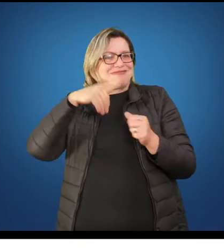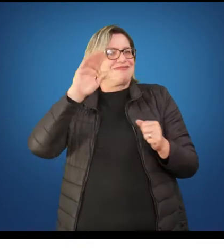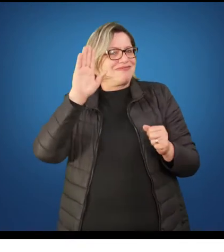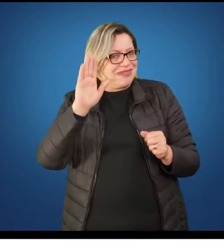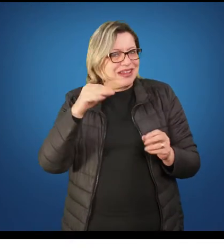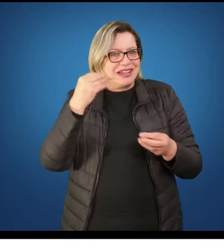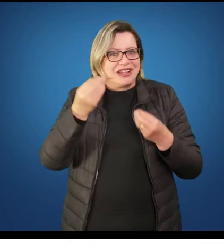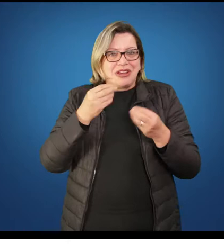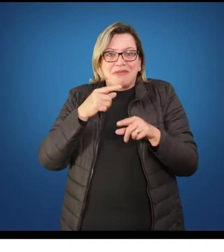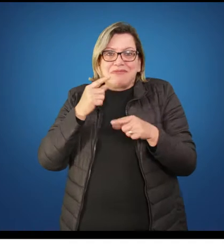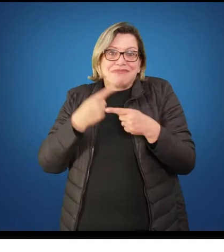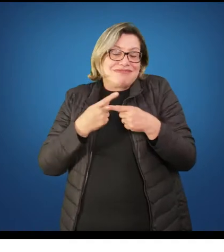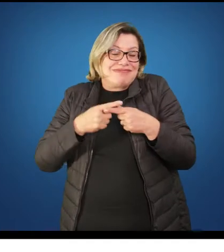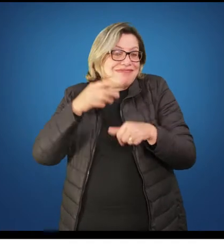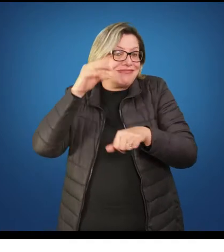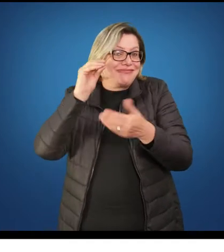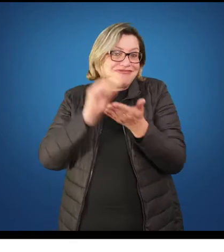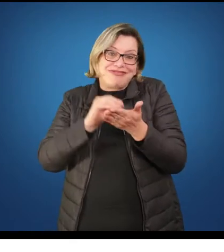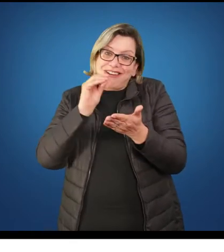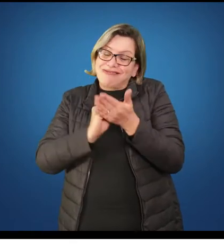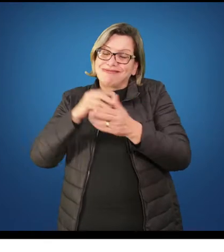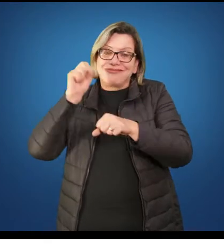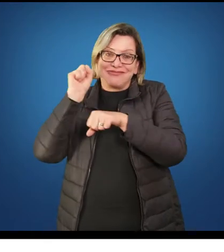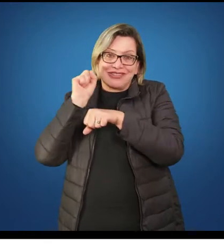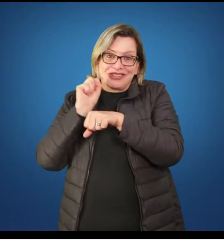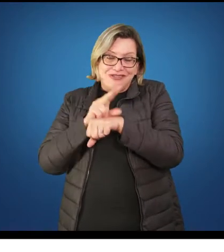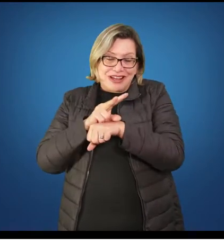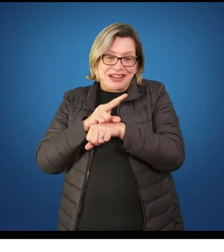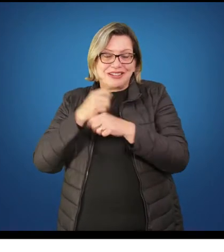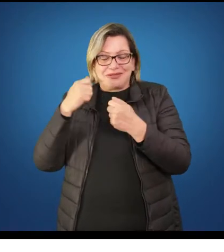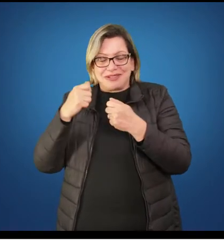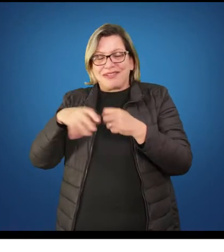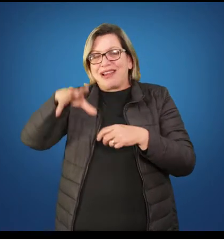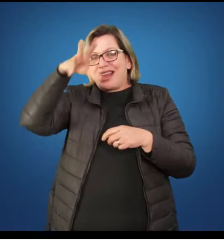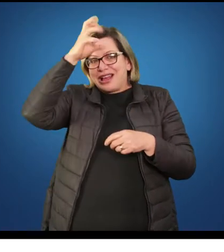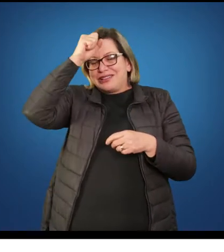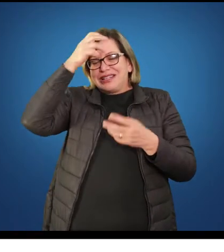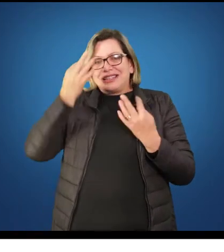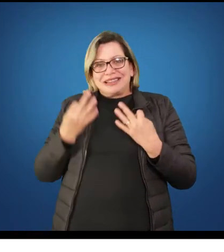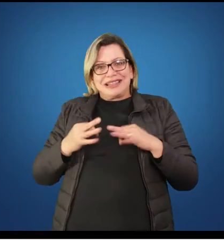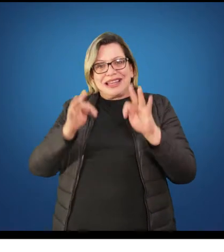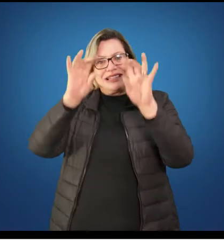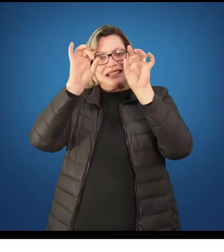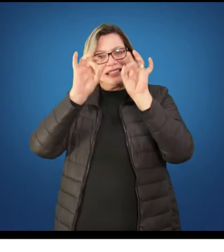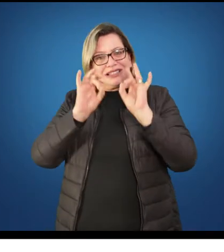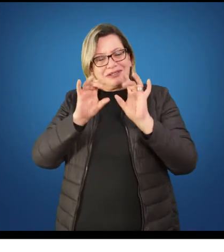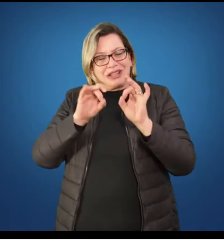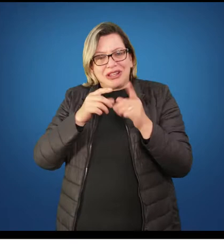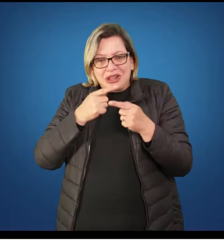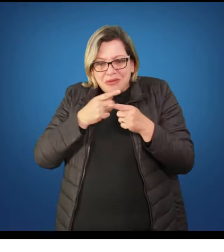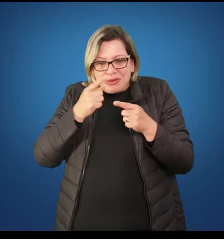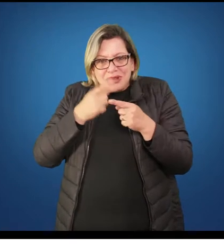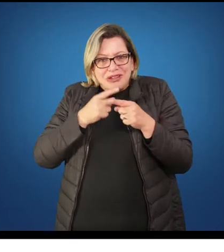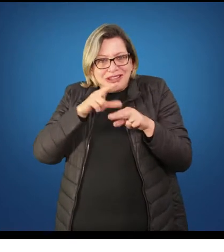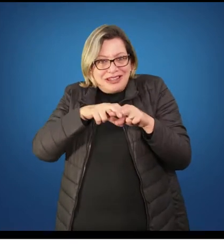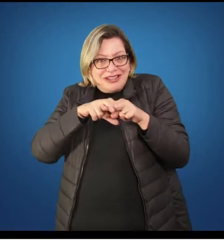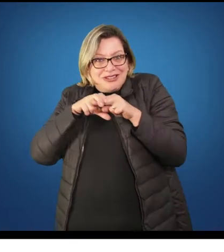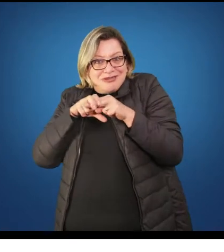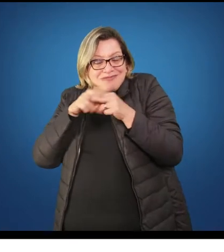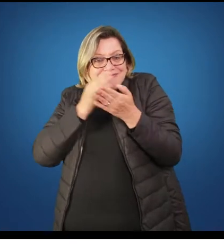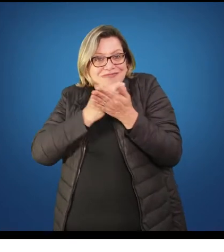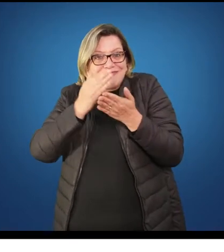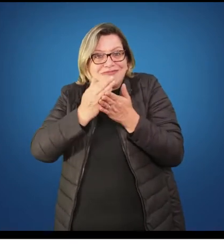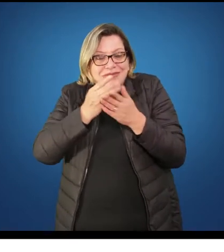socialmente, isso é caracterizado socialmente para distinguir uma fase da vida em que já não tem tanta